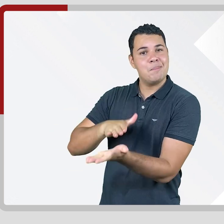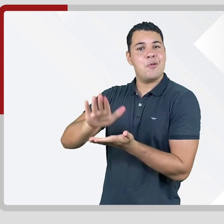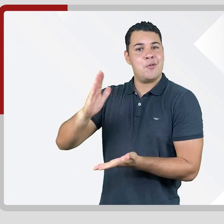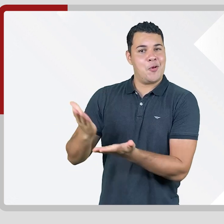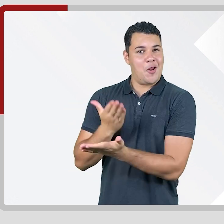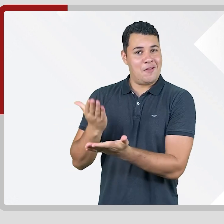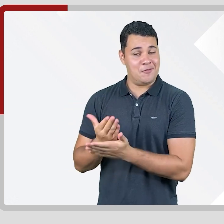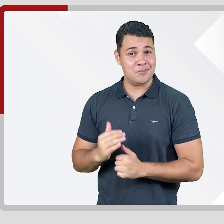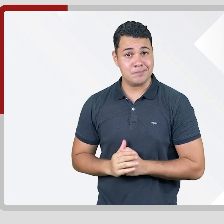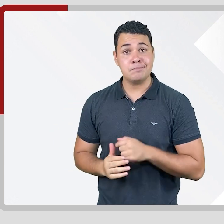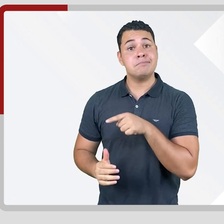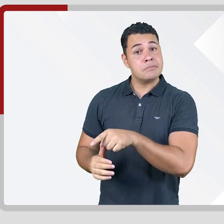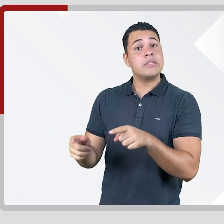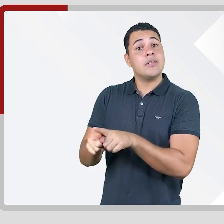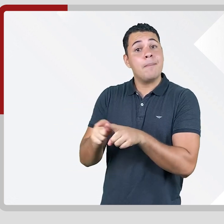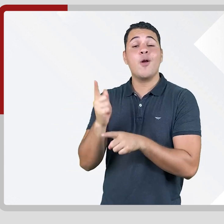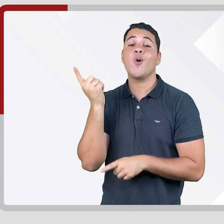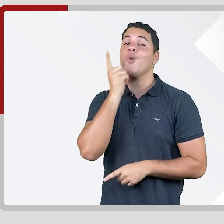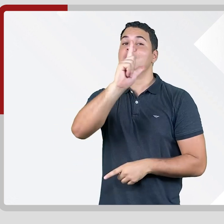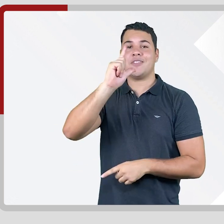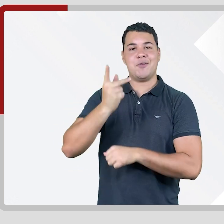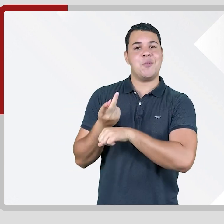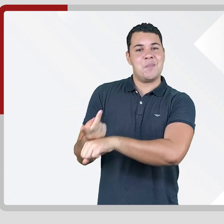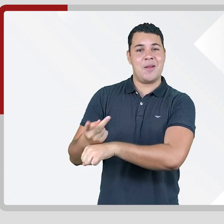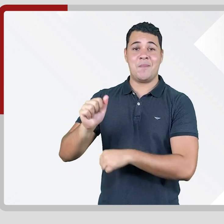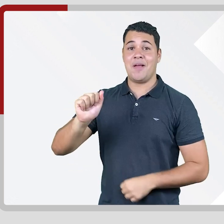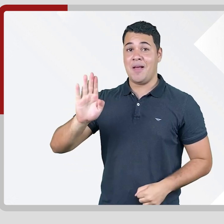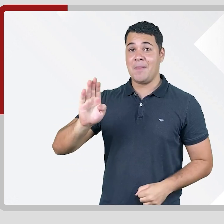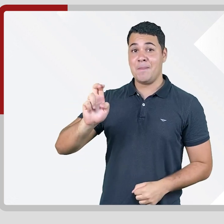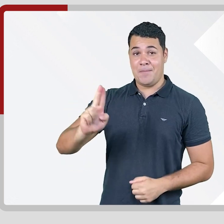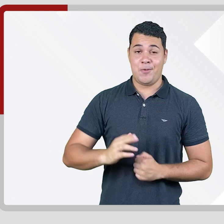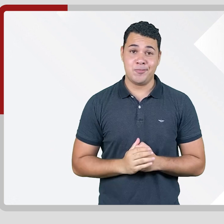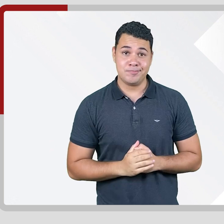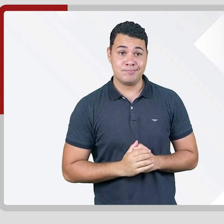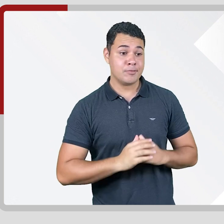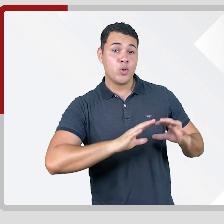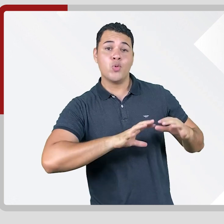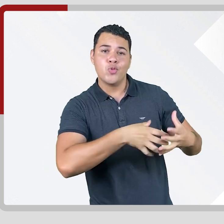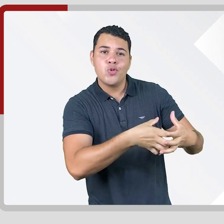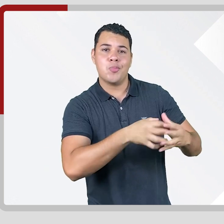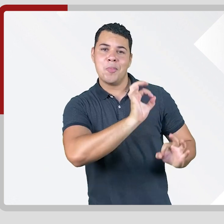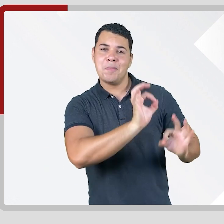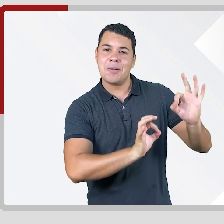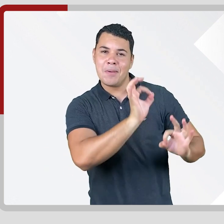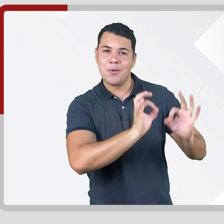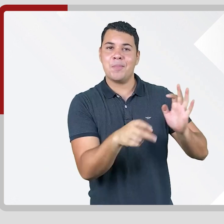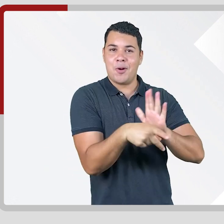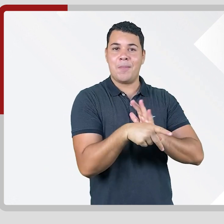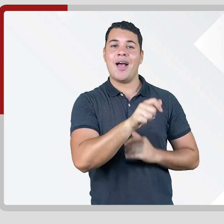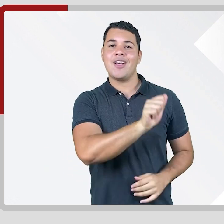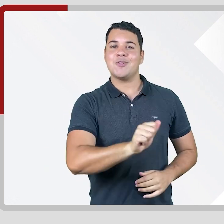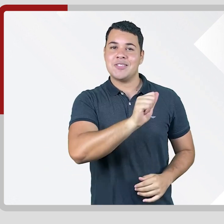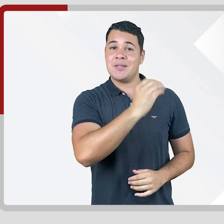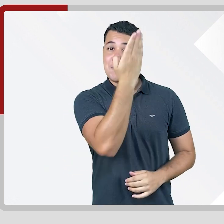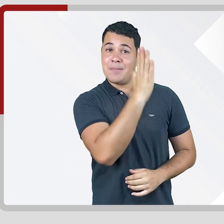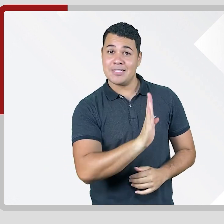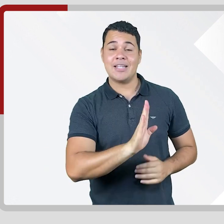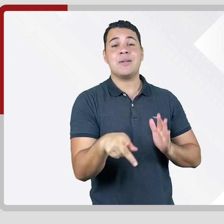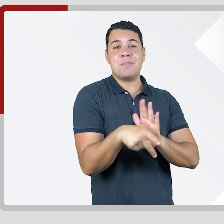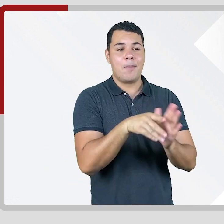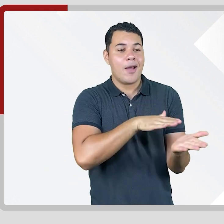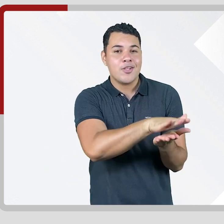Vacinas, publicado pela editora Fiocruz e vencedor do oitavo prêmio ABEL,